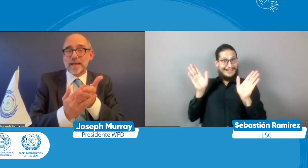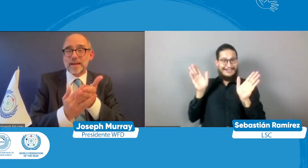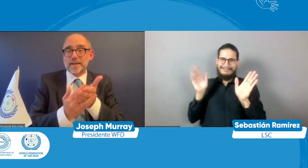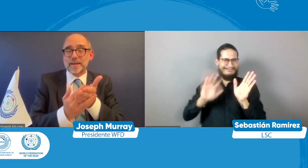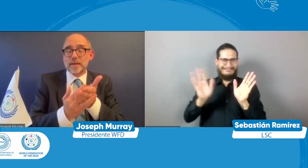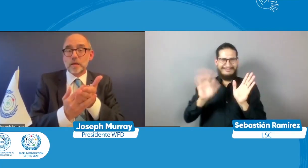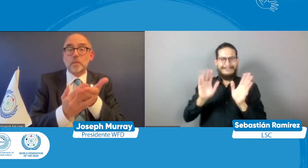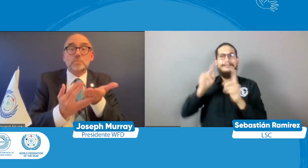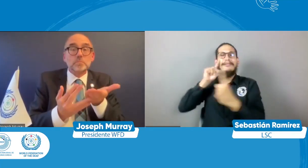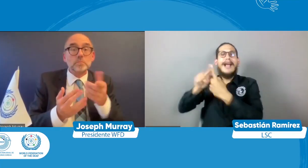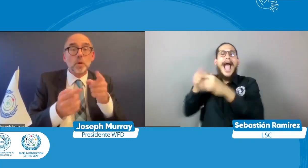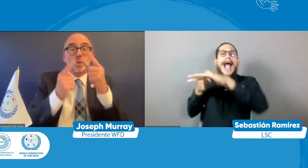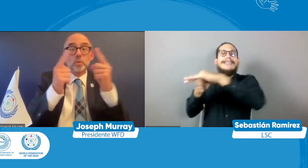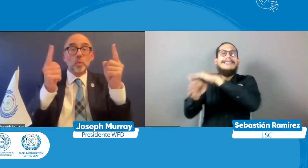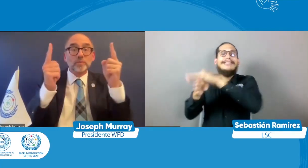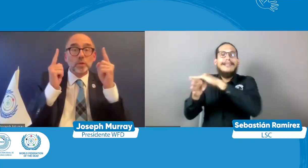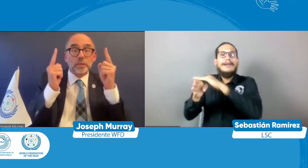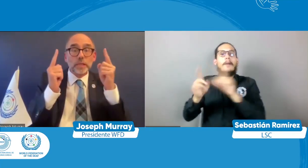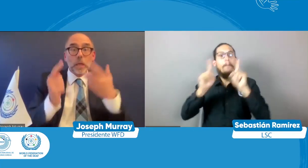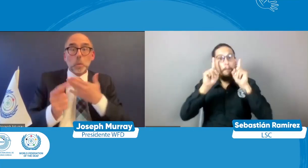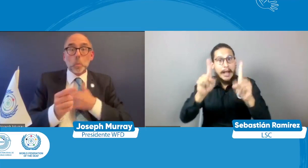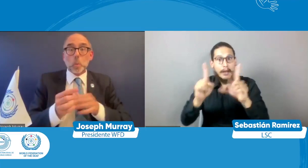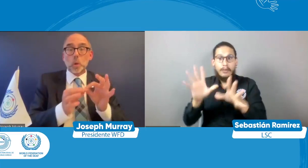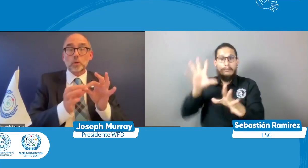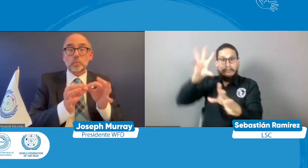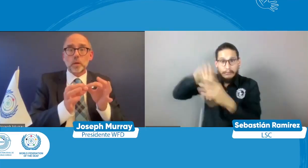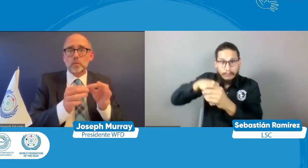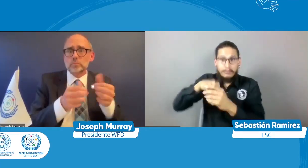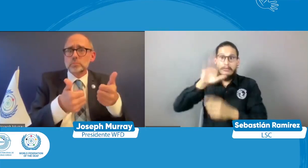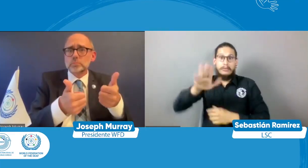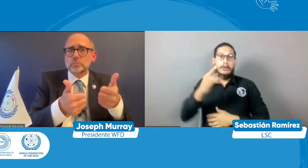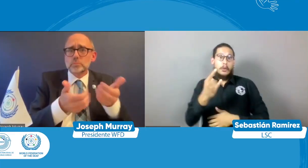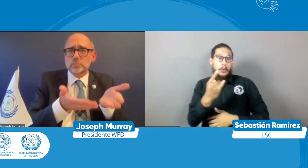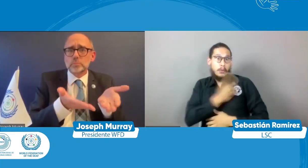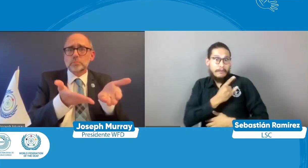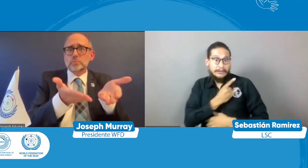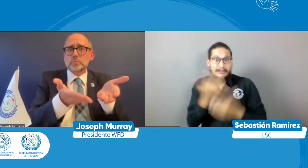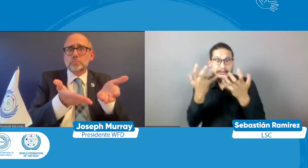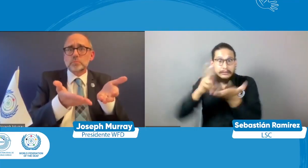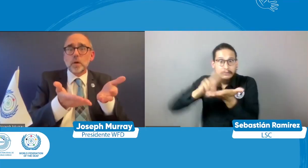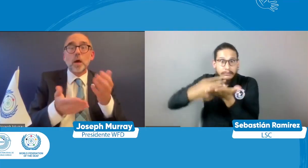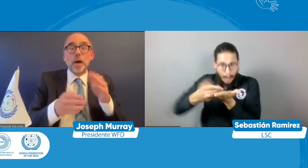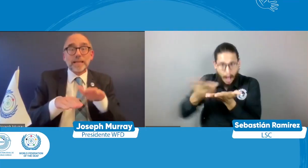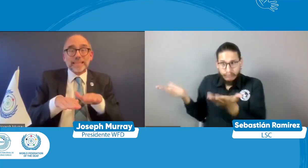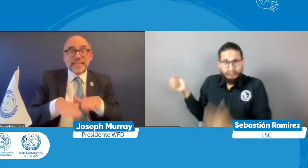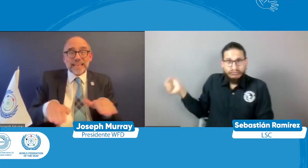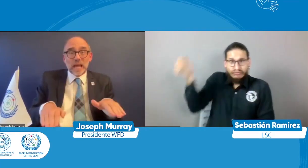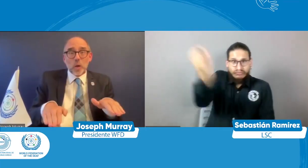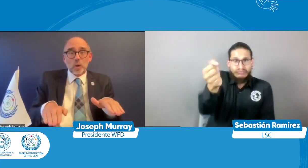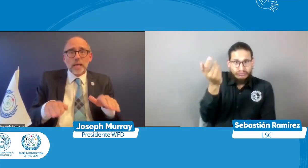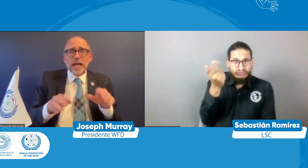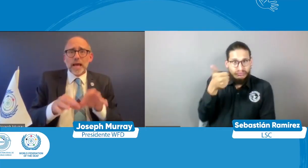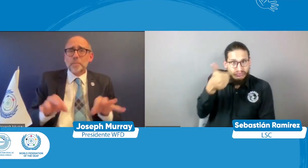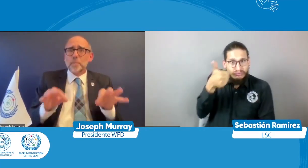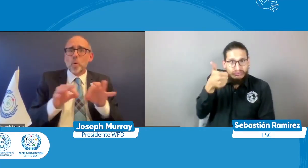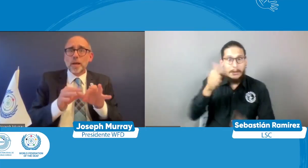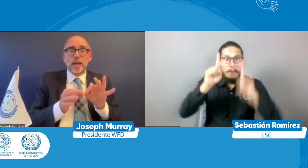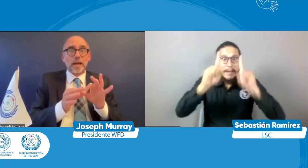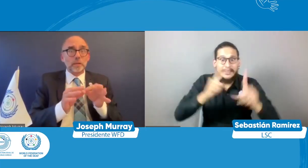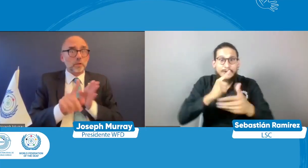persona sorda es un intérprete no la solución no es simplemente un servicio de interpretación claramente un servicio de interpretación se puede dar en la